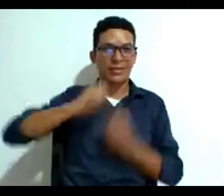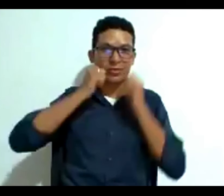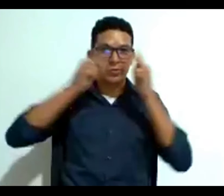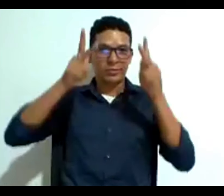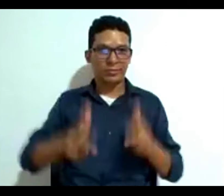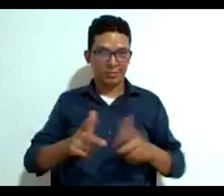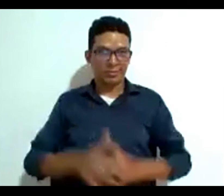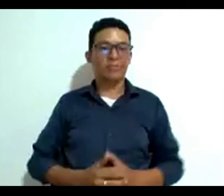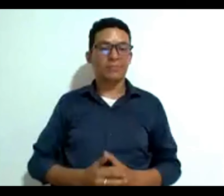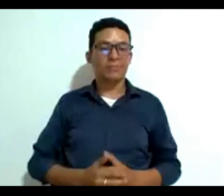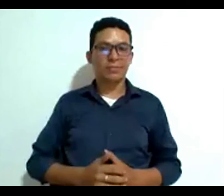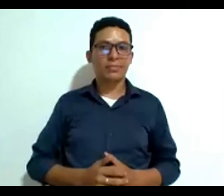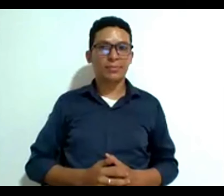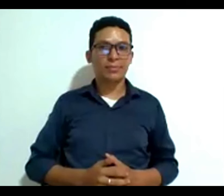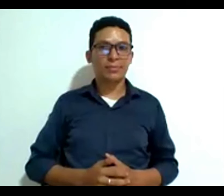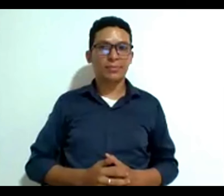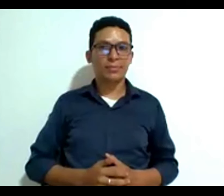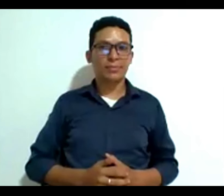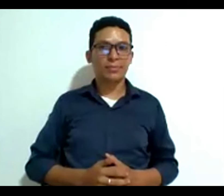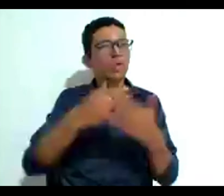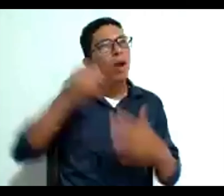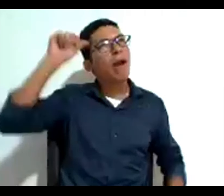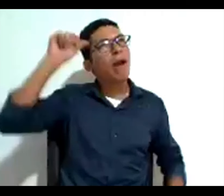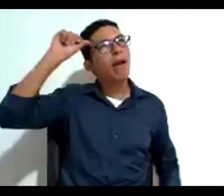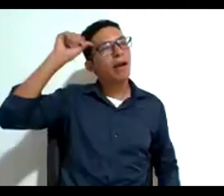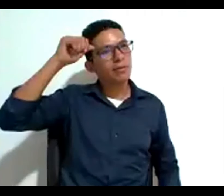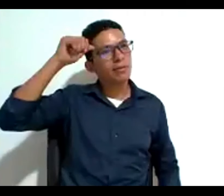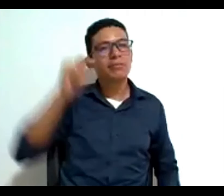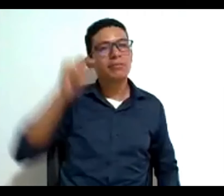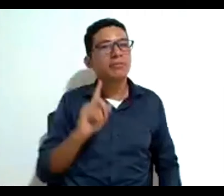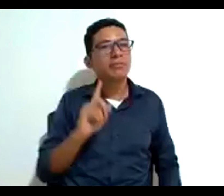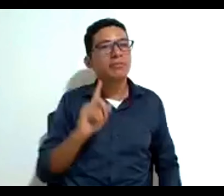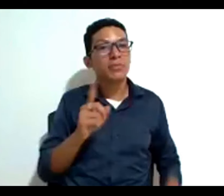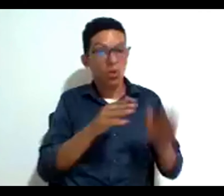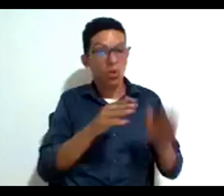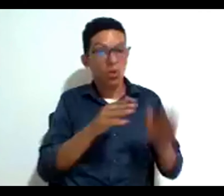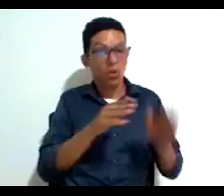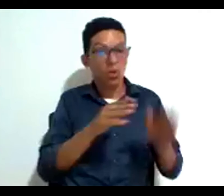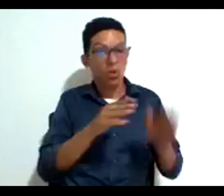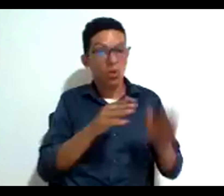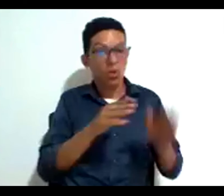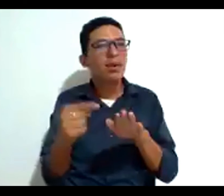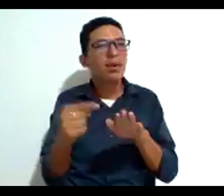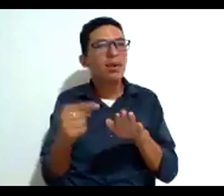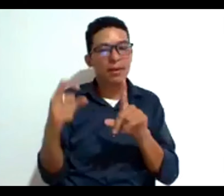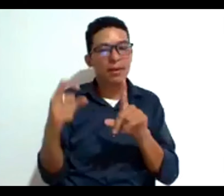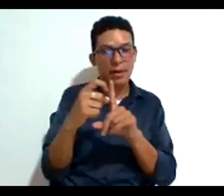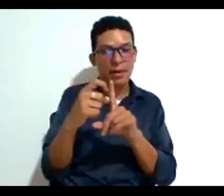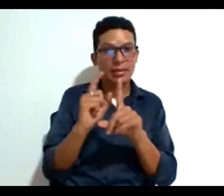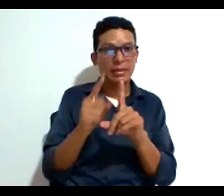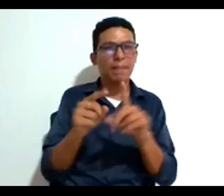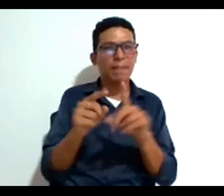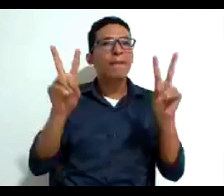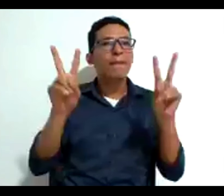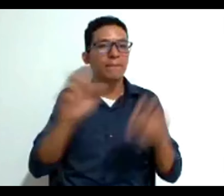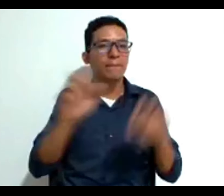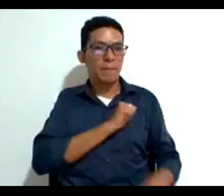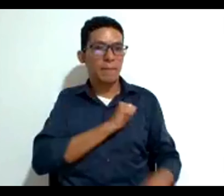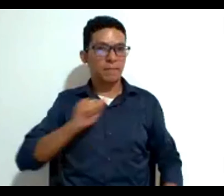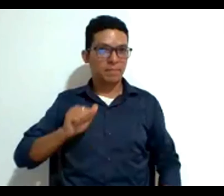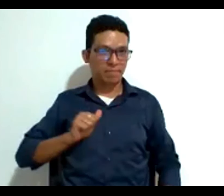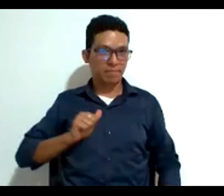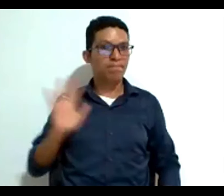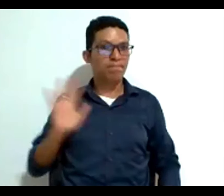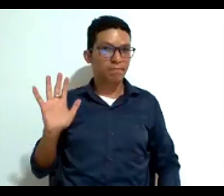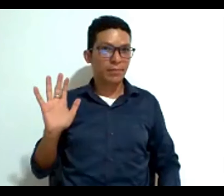todo esto para recordar de que la muerte es una cuestión en la actualidad una cuestión personal que está